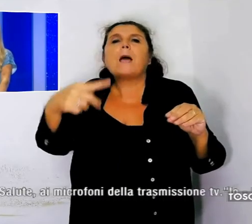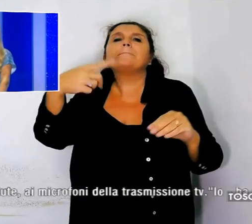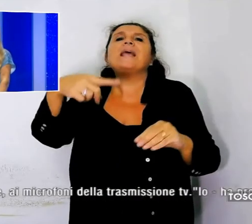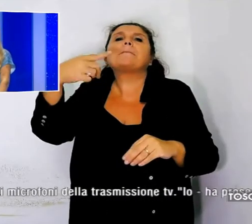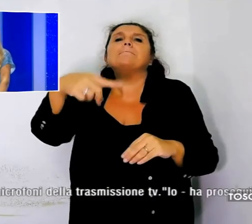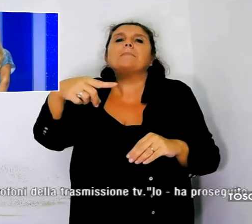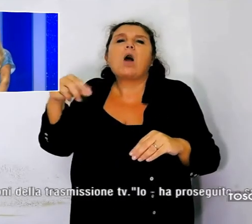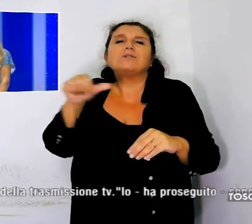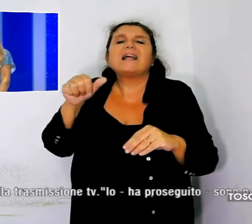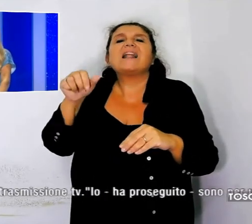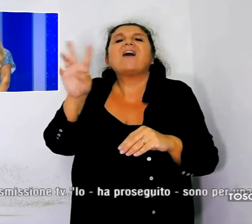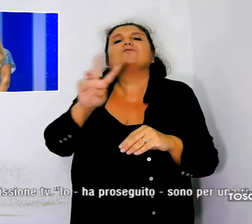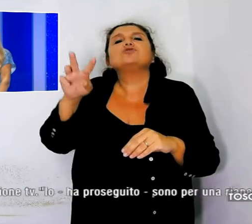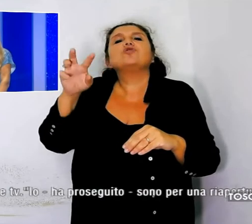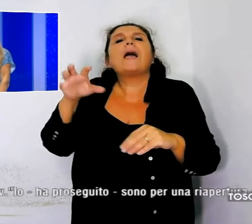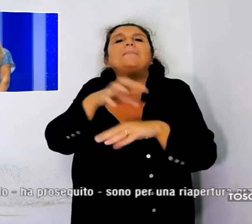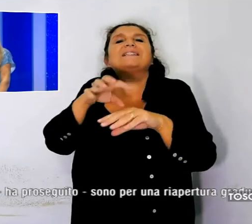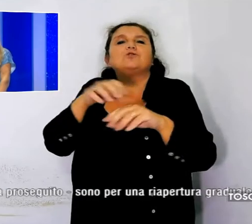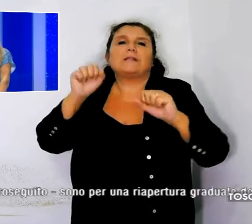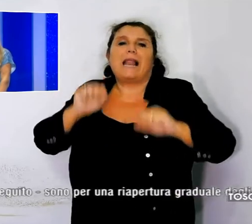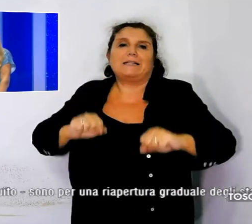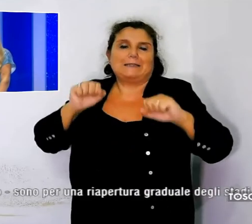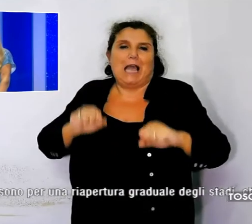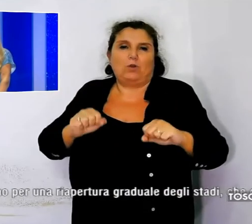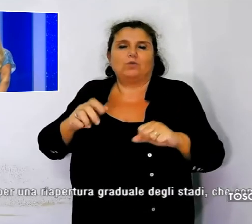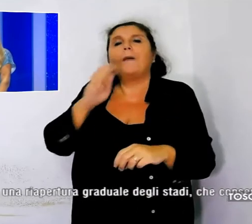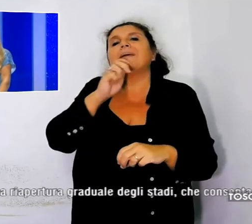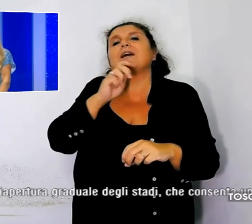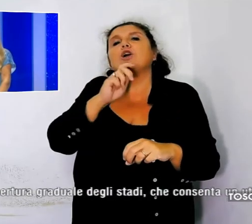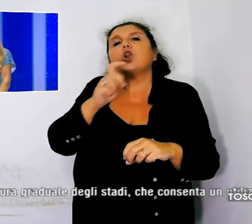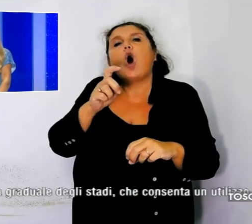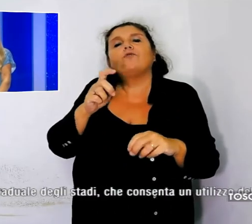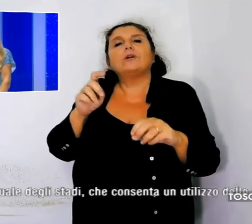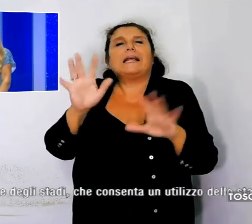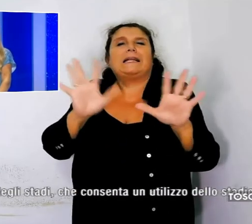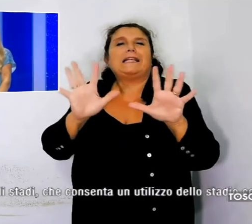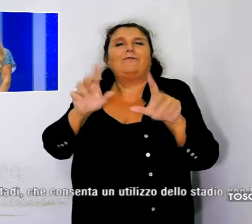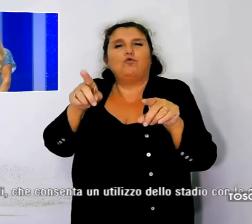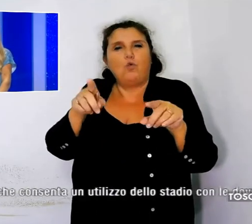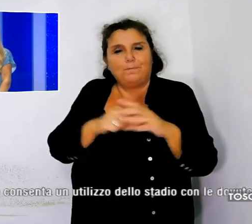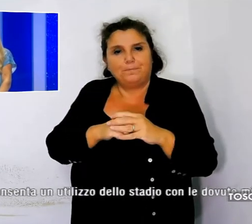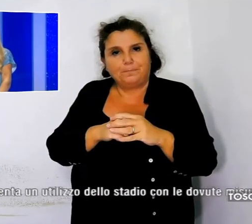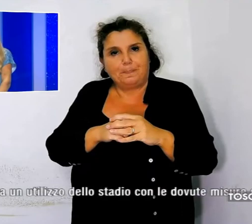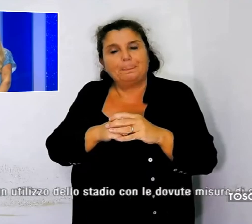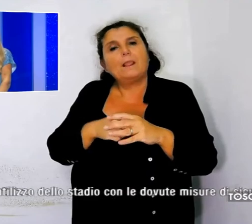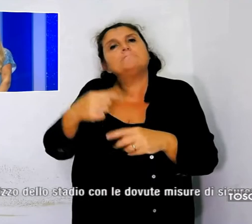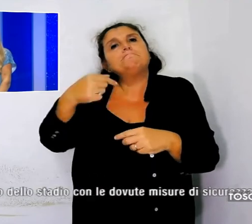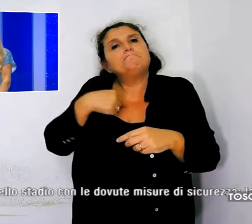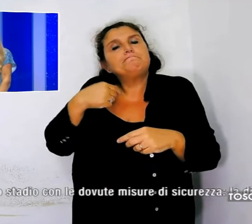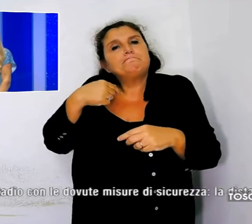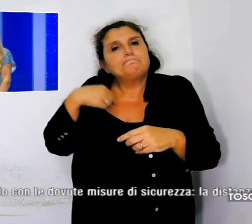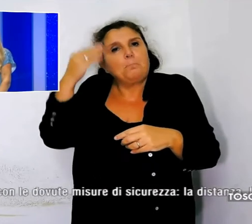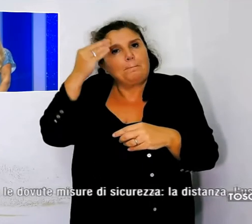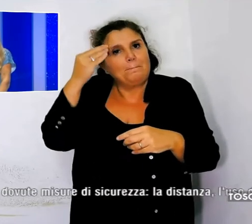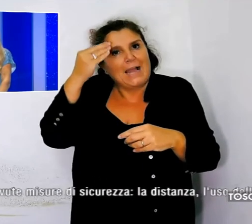vice ministro della salute. Ai microfoni di una trasmissione TV. Io sono per una